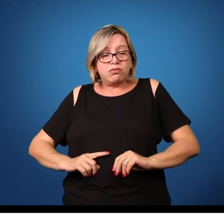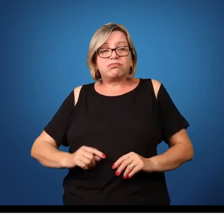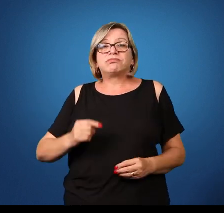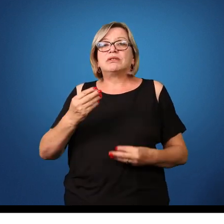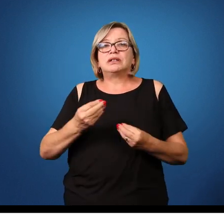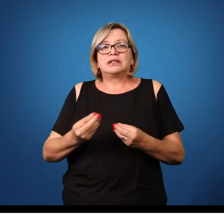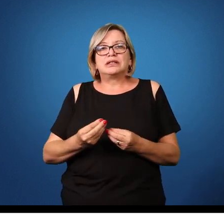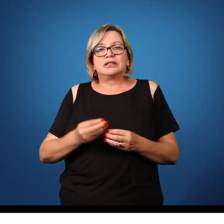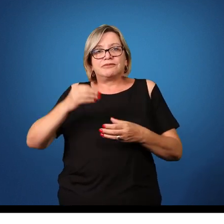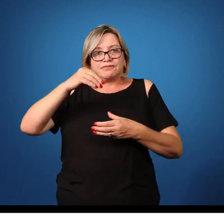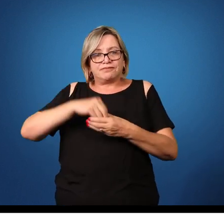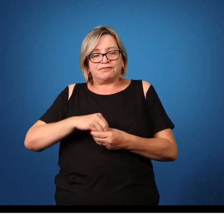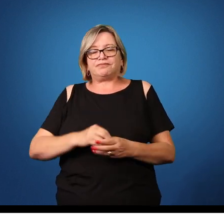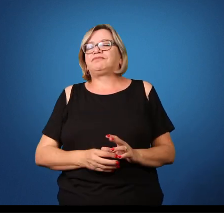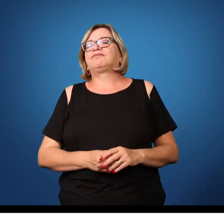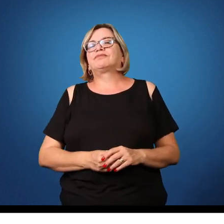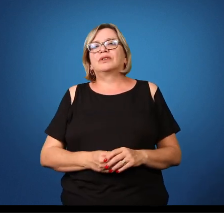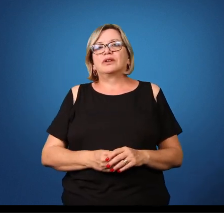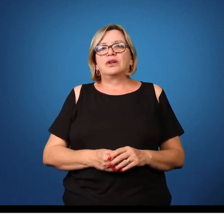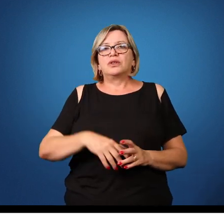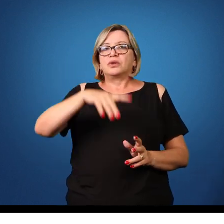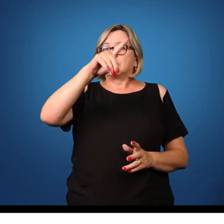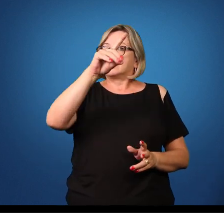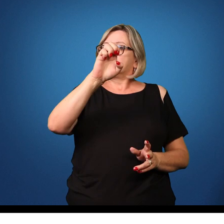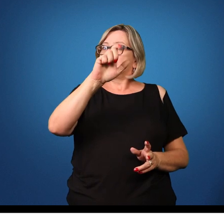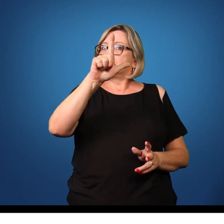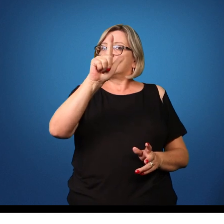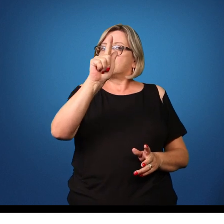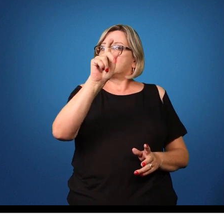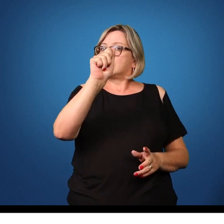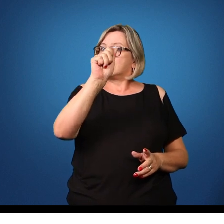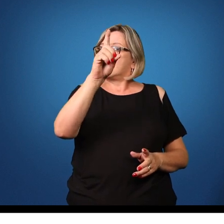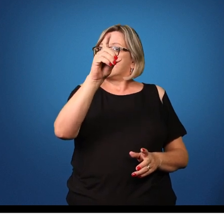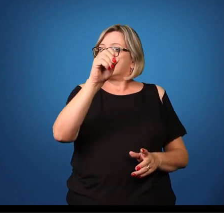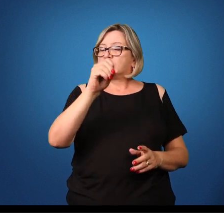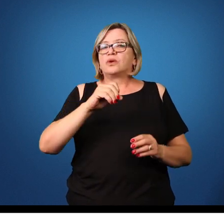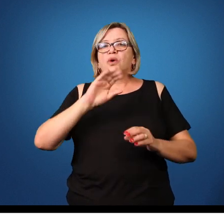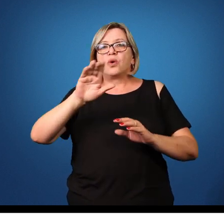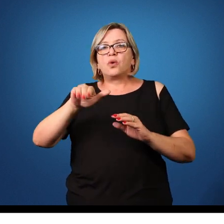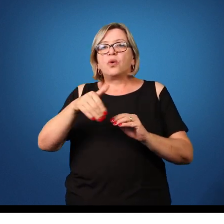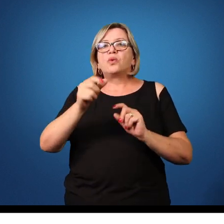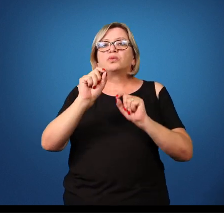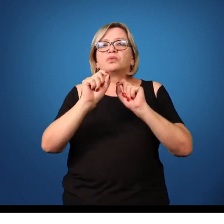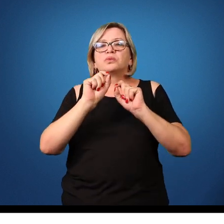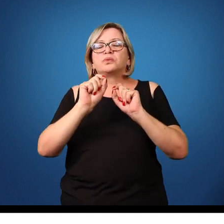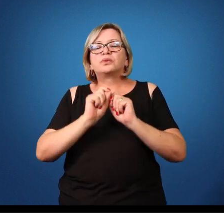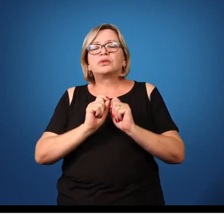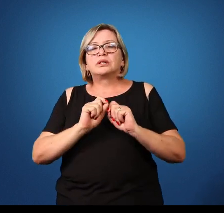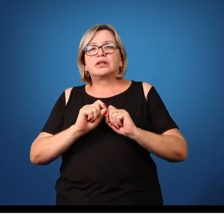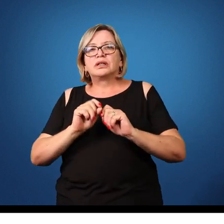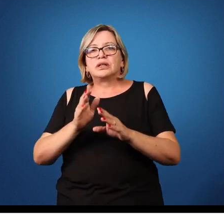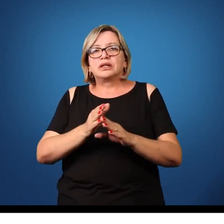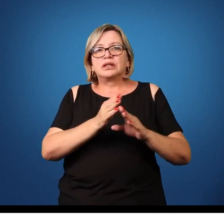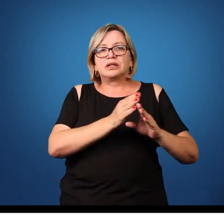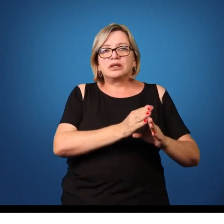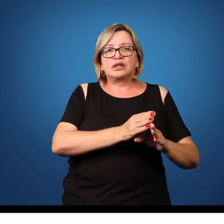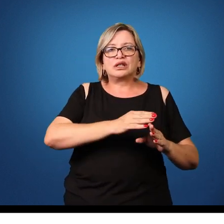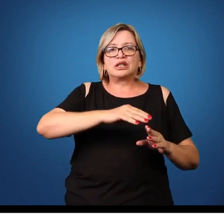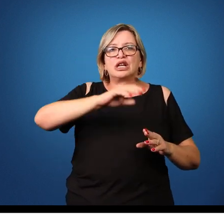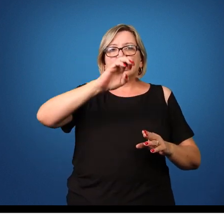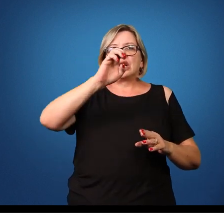no intestino delgado. Um outro representante seria o enteróbio